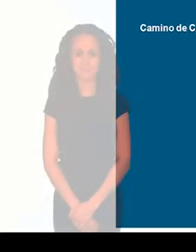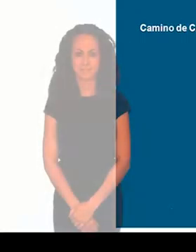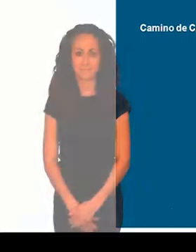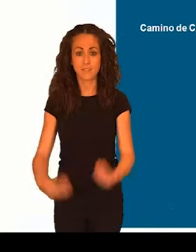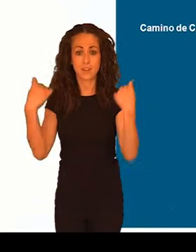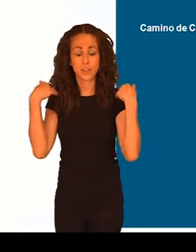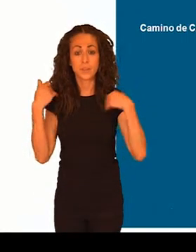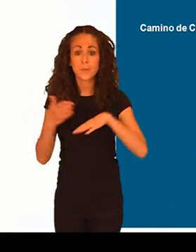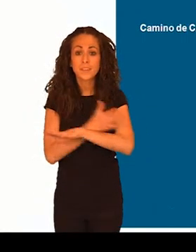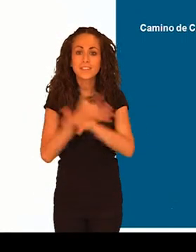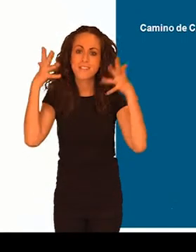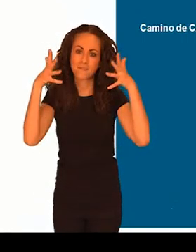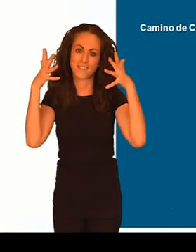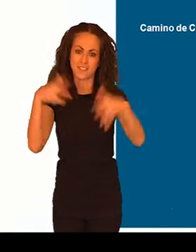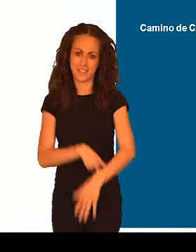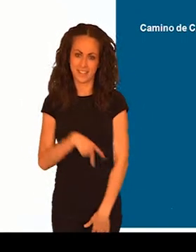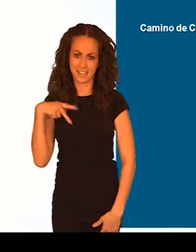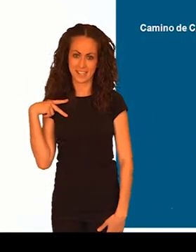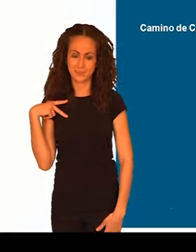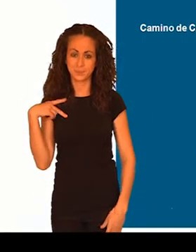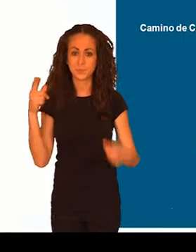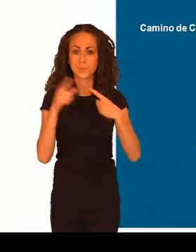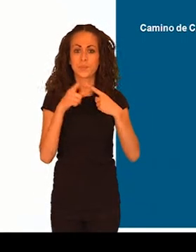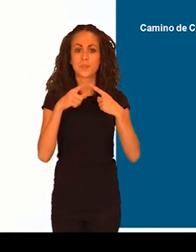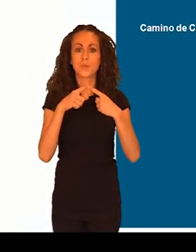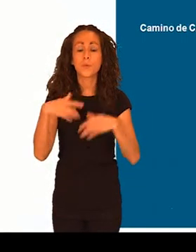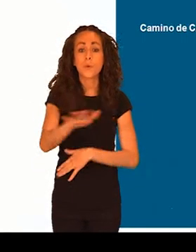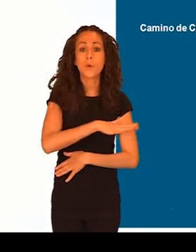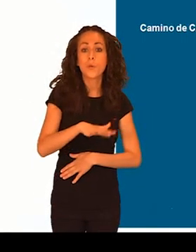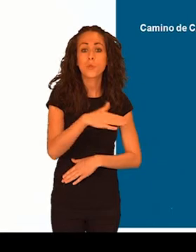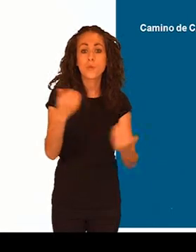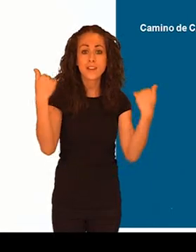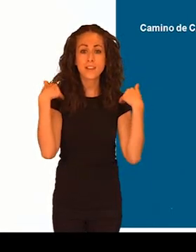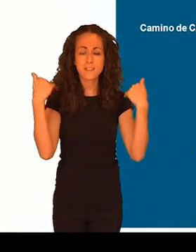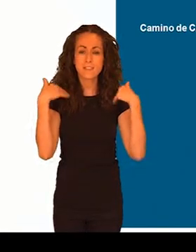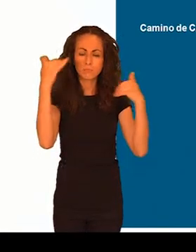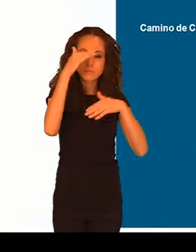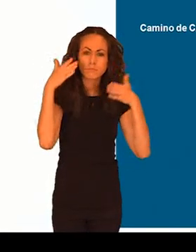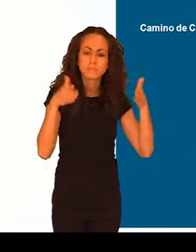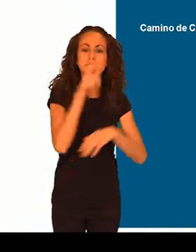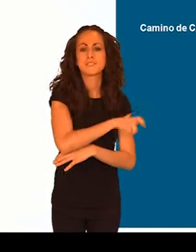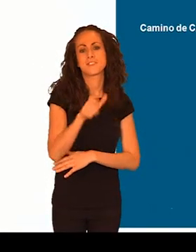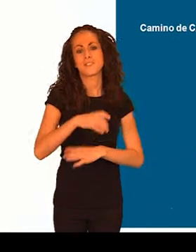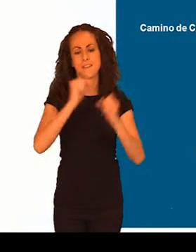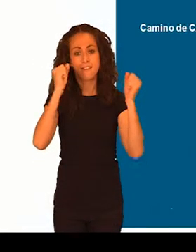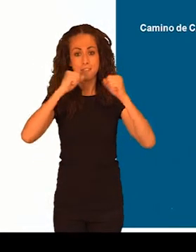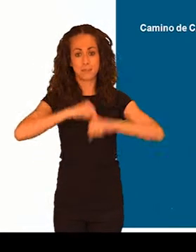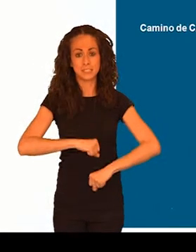Recomendaciones generales antes de hacer los ejercicios. Estas zonas de ejercicios están pensadas para personas adultas. El